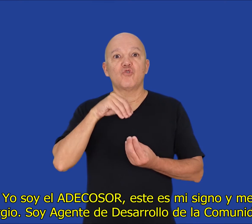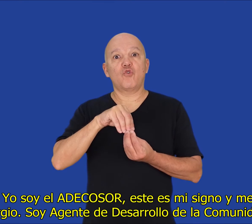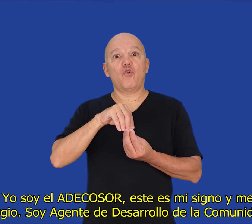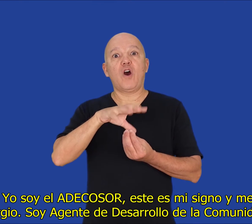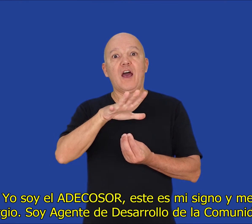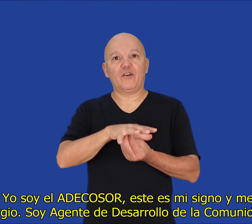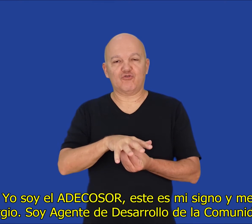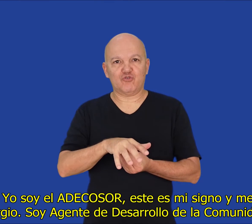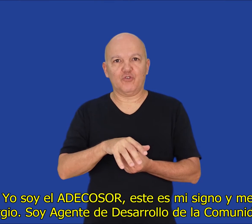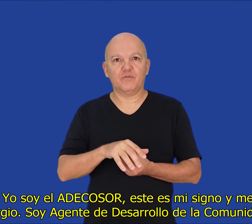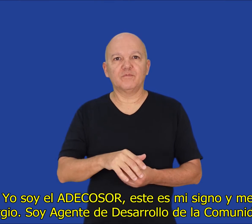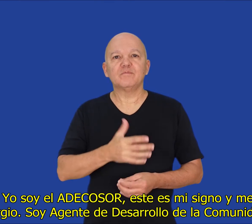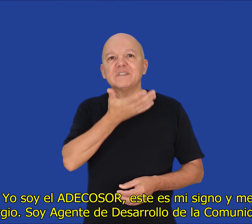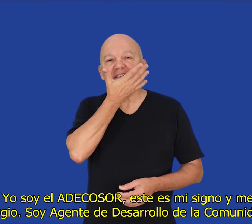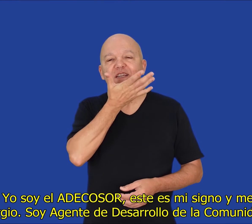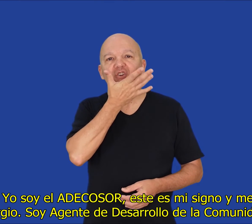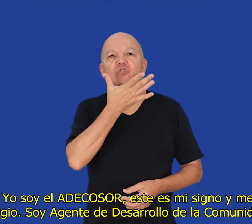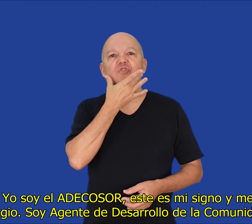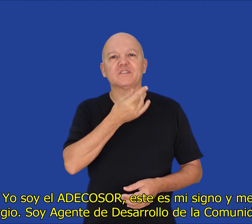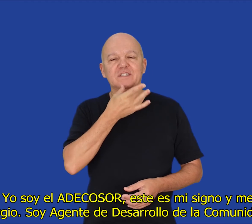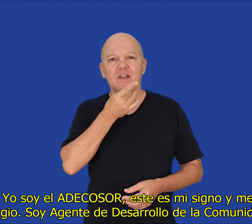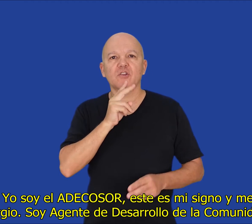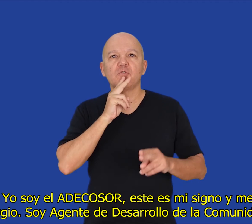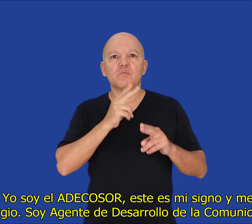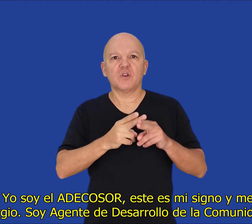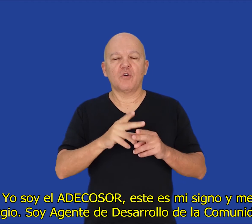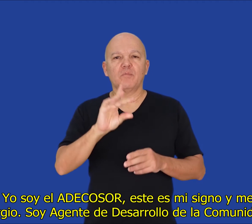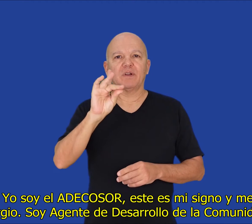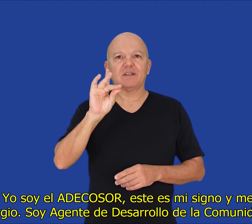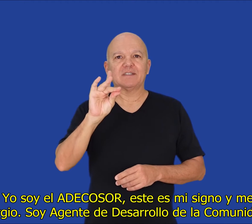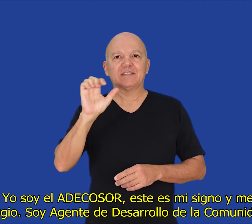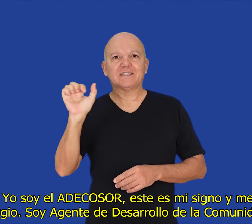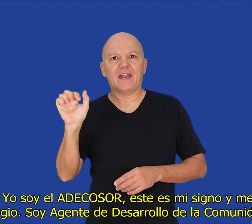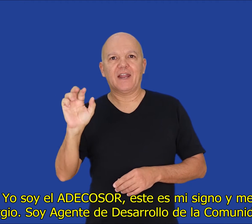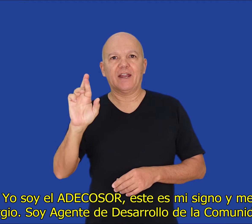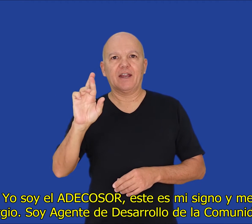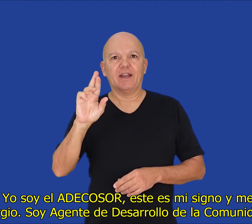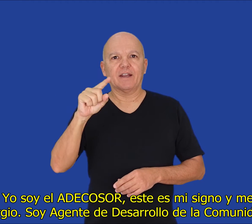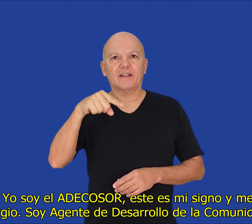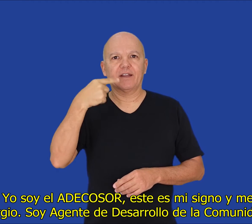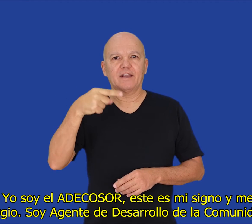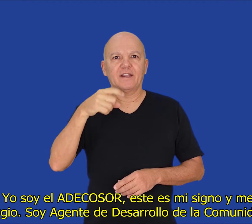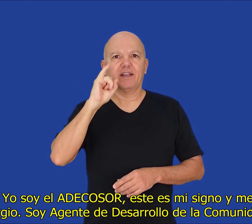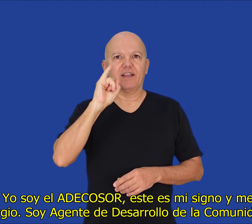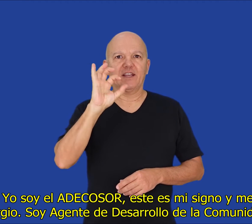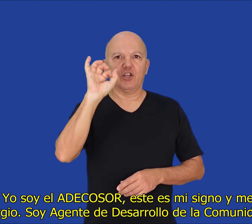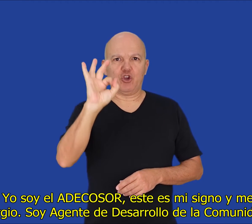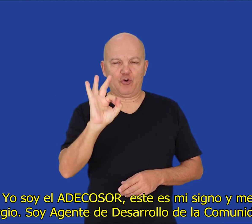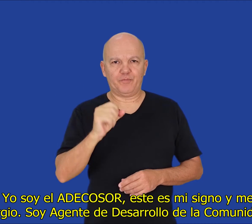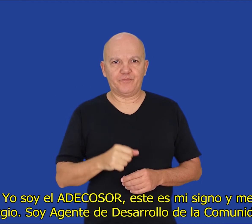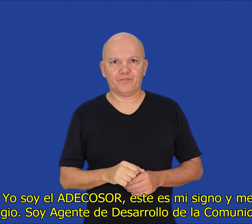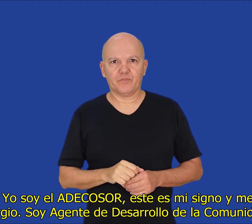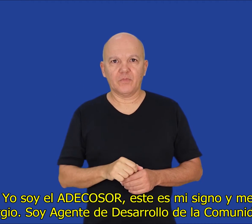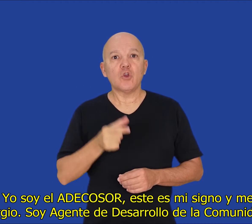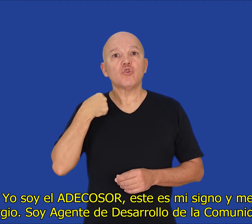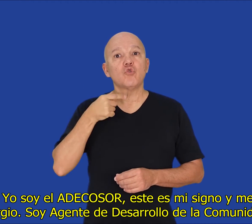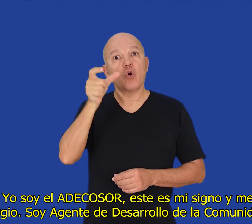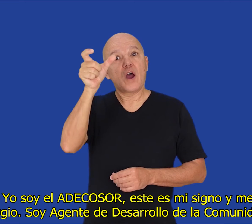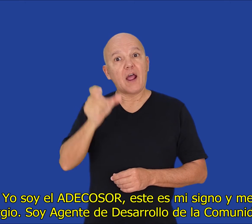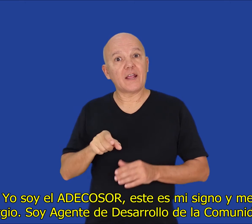Yo soy el ADECOSOR, este es mi signo, y me llamo Sergio. Soy agente de